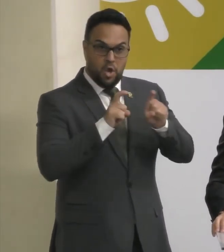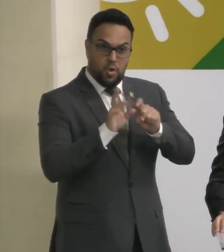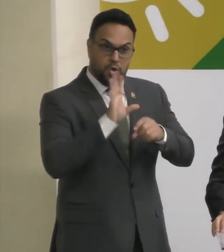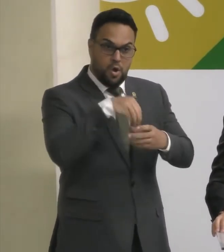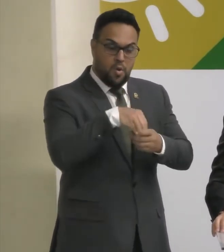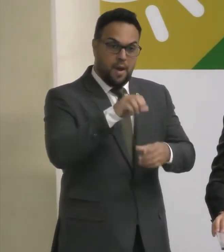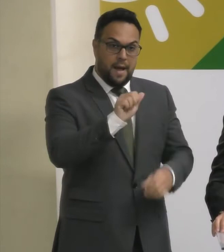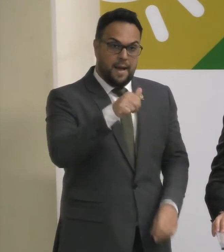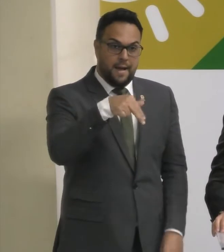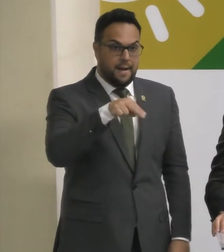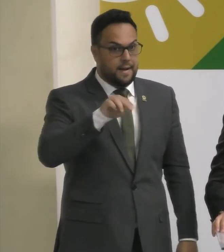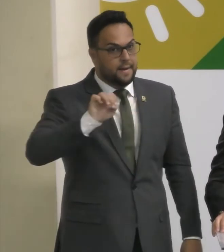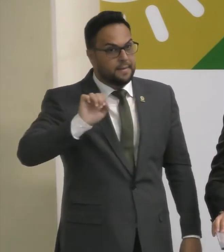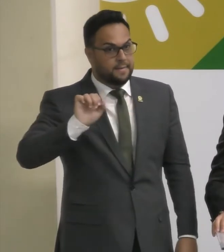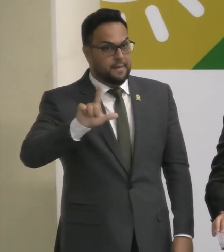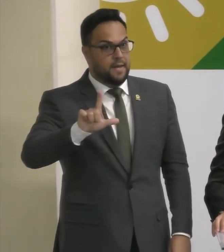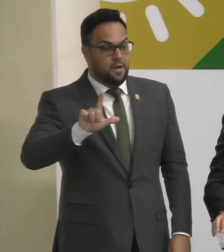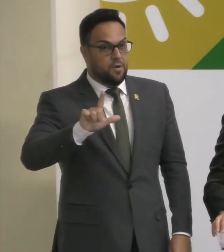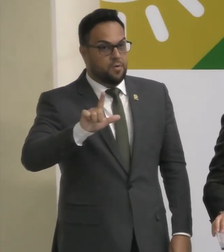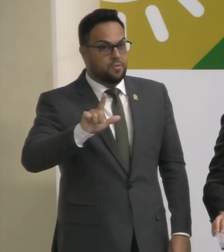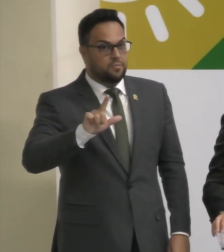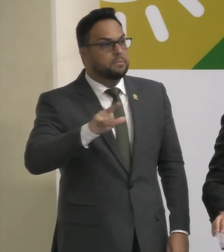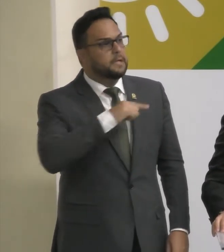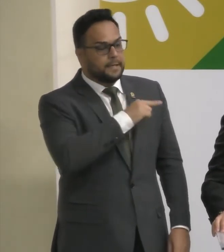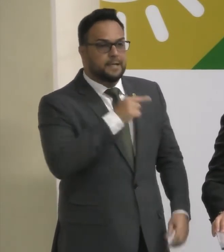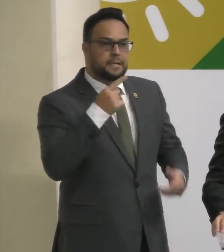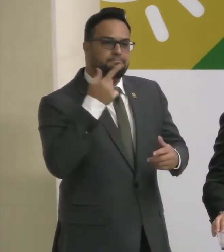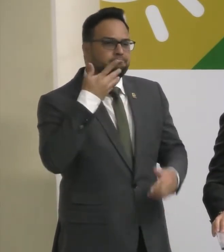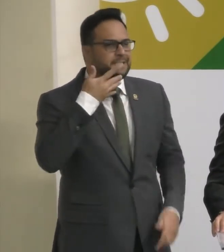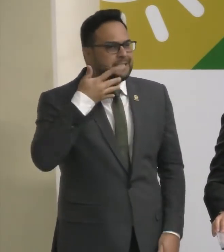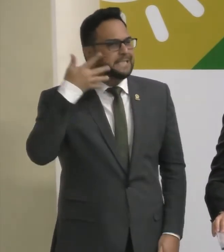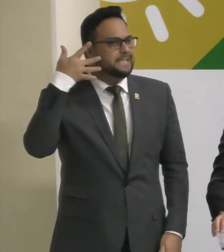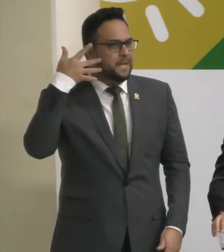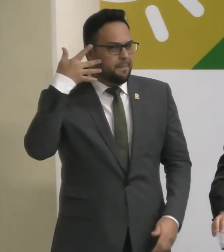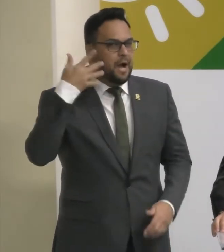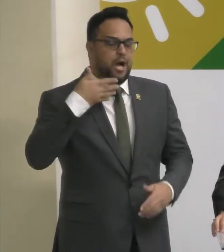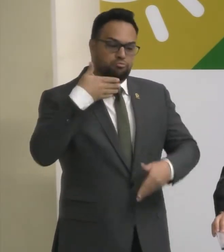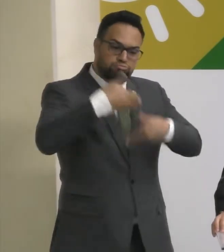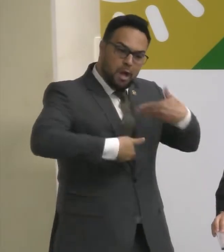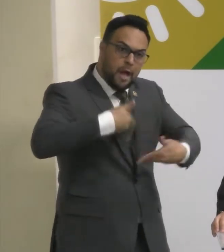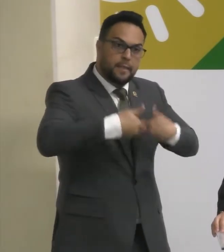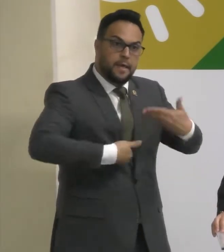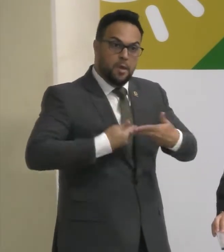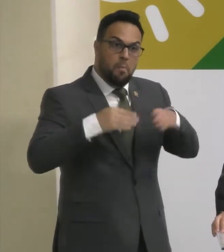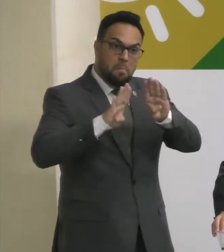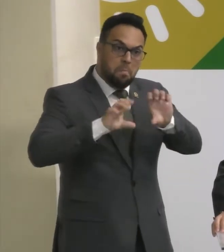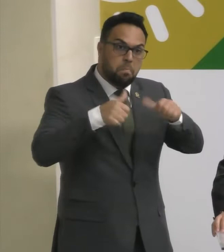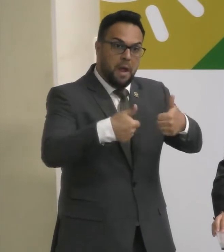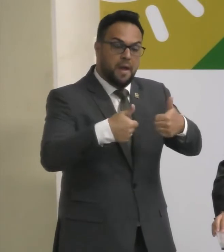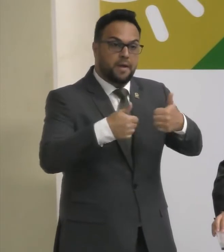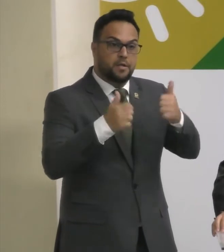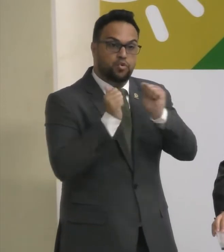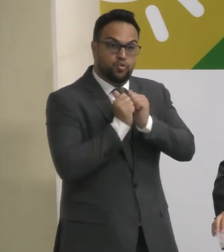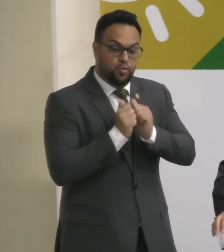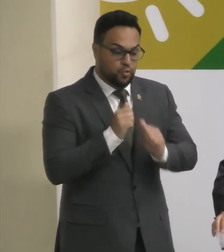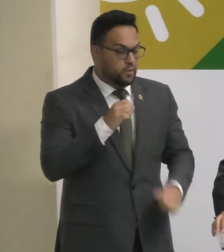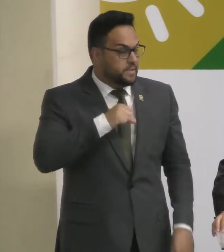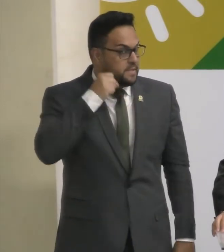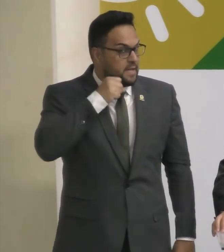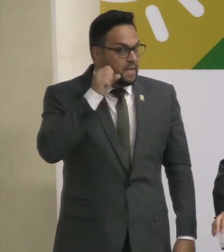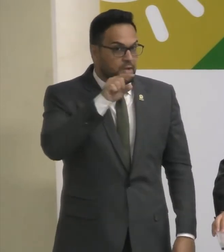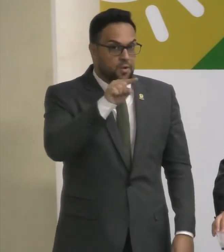de forma Muito Simpática Nos atendeu Reunido Com o nosso Senador Zequinha